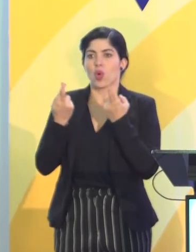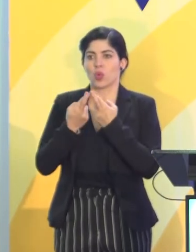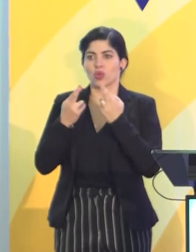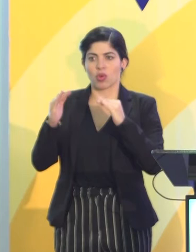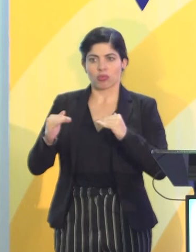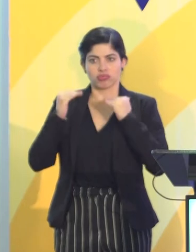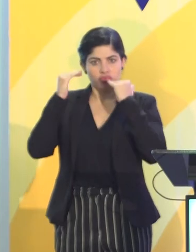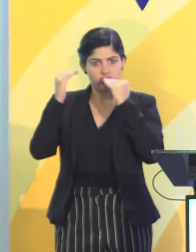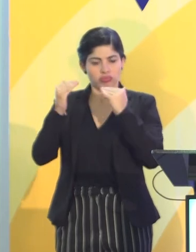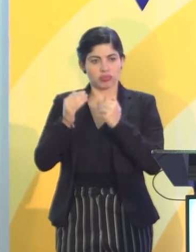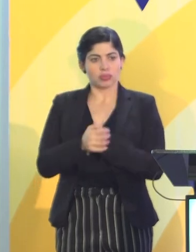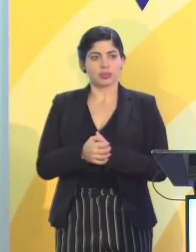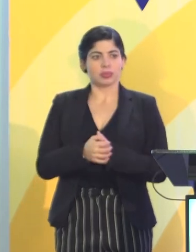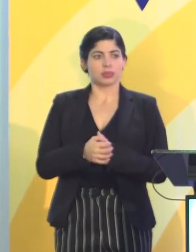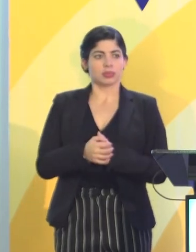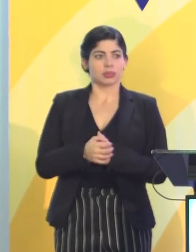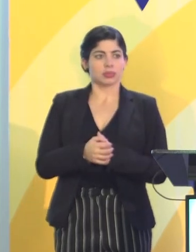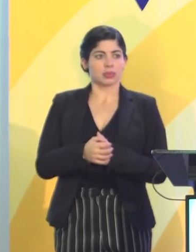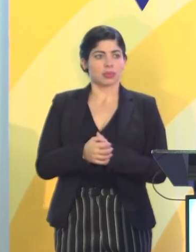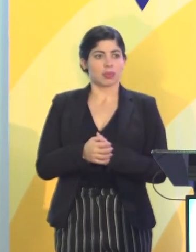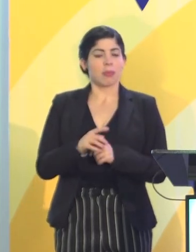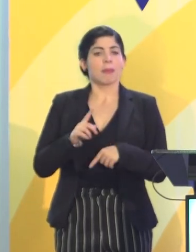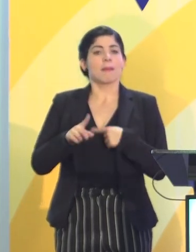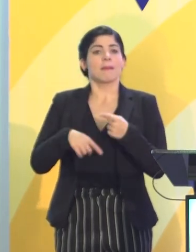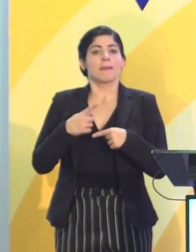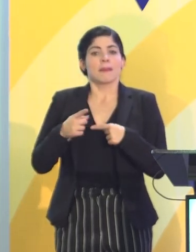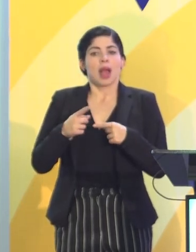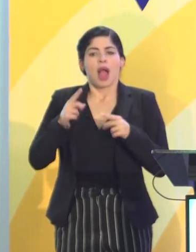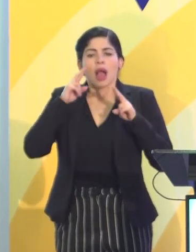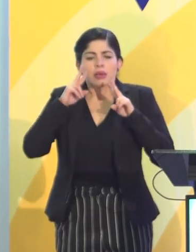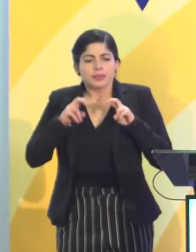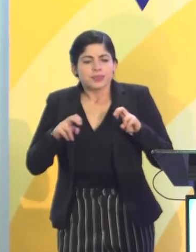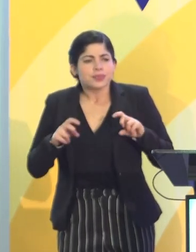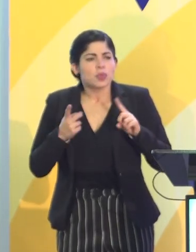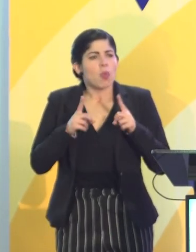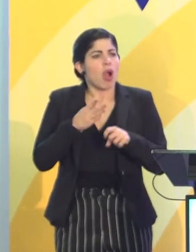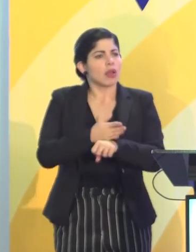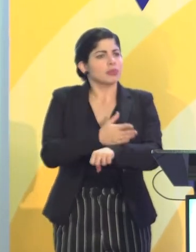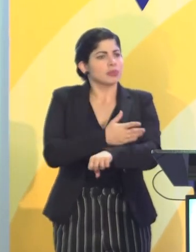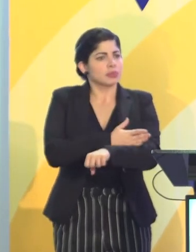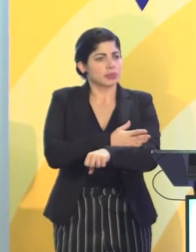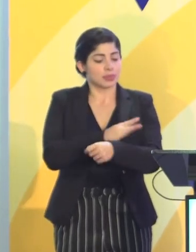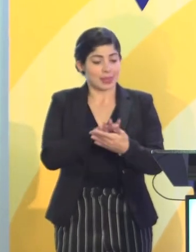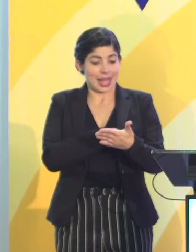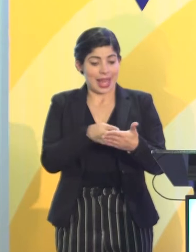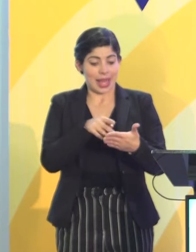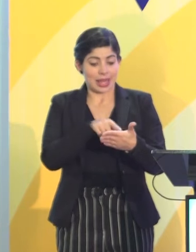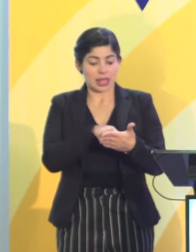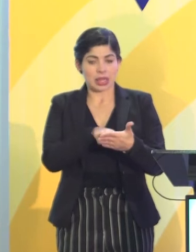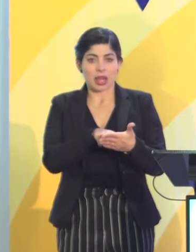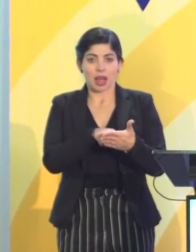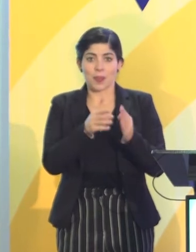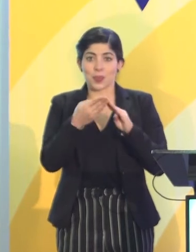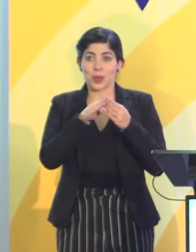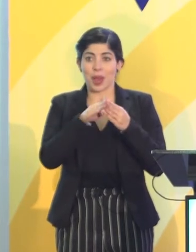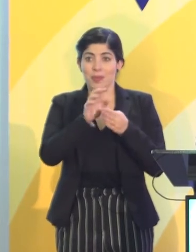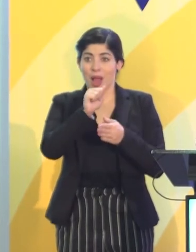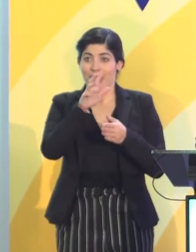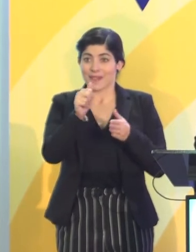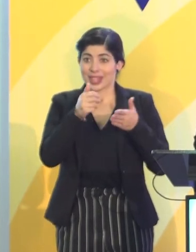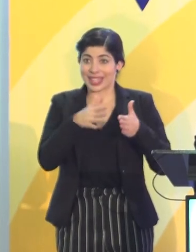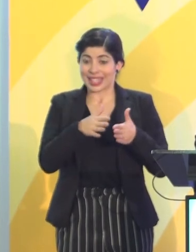alto nivel. Vamos a valorar los avances de la agenda de los pueblos